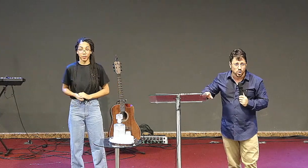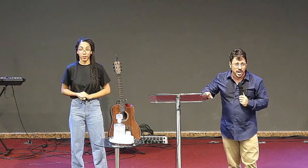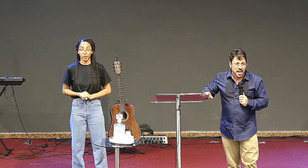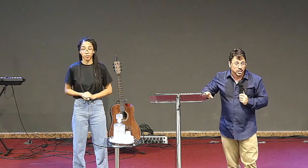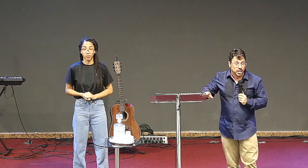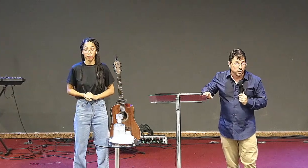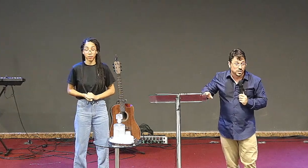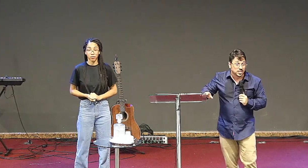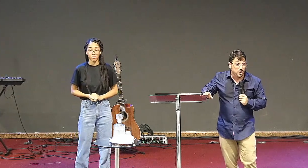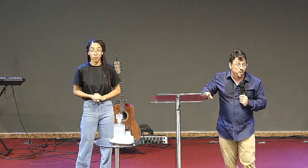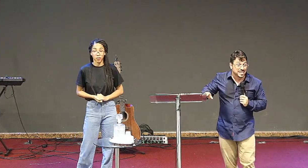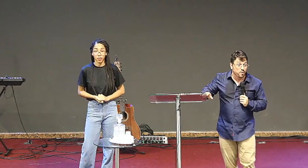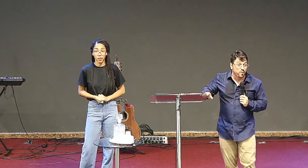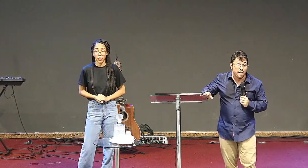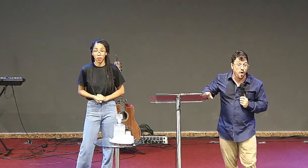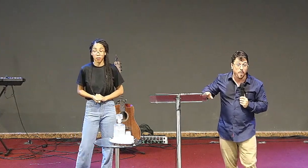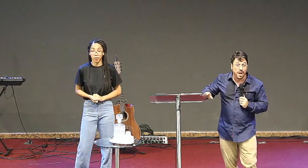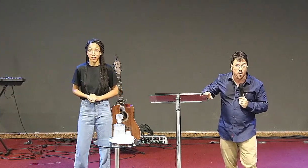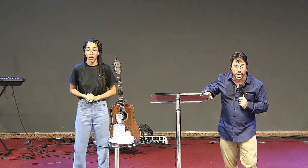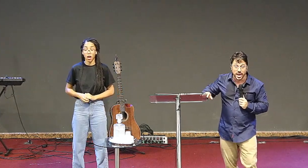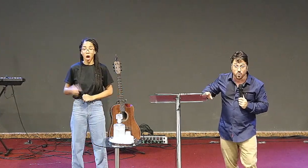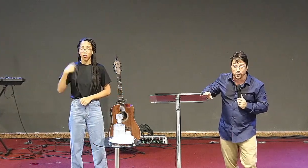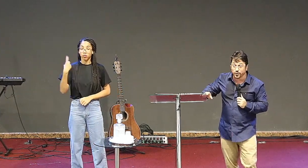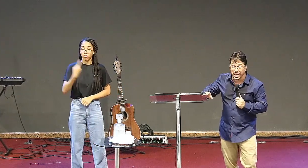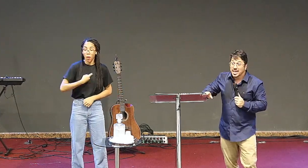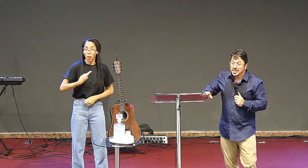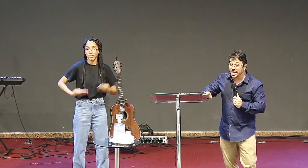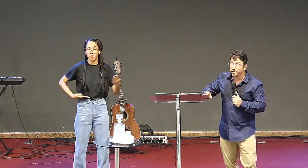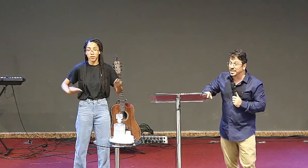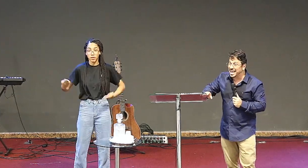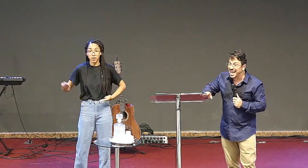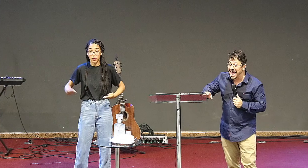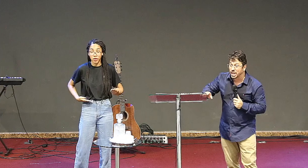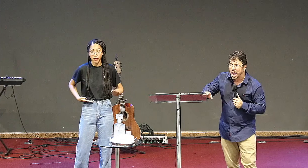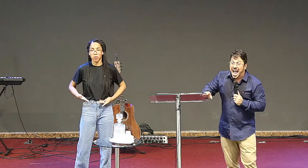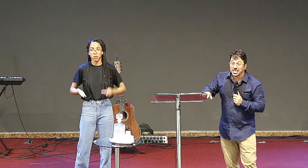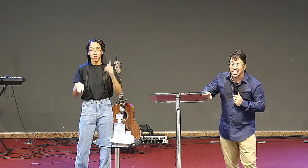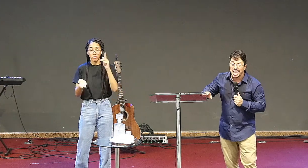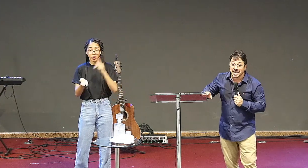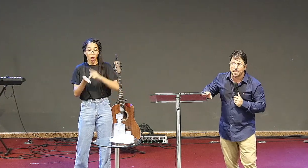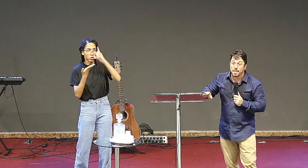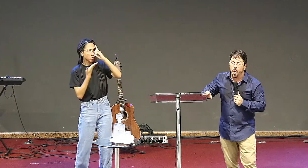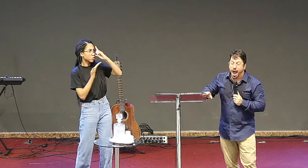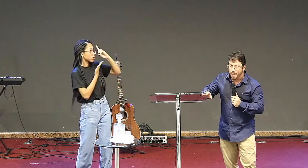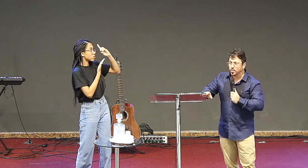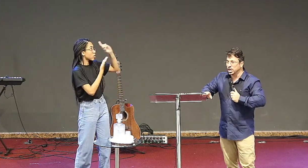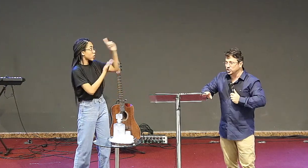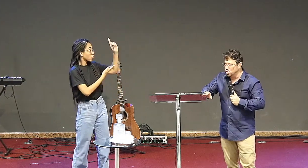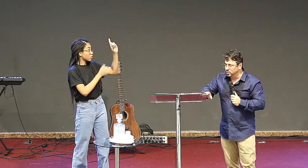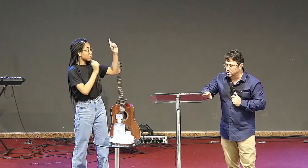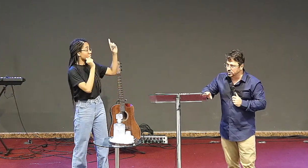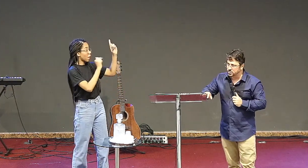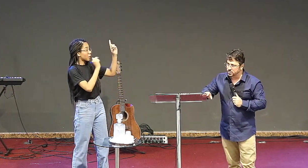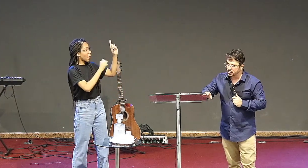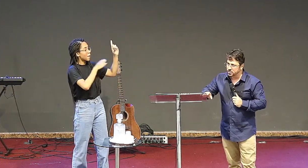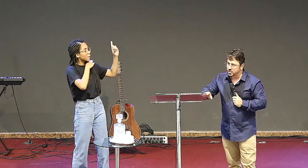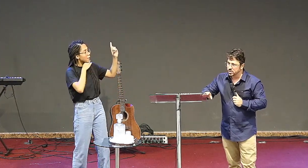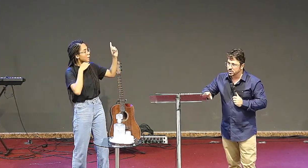cultura de que vocês estão fazendo um favor para alguém quando vem servir na igreja a gente está aqui para morrer por Jesus